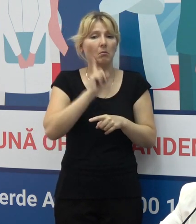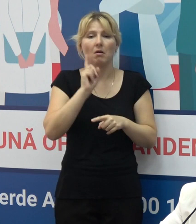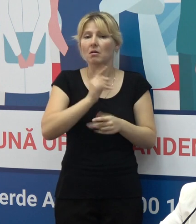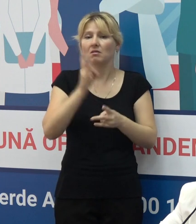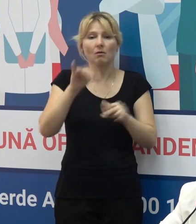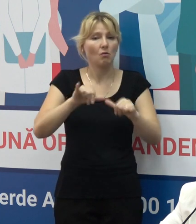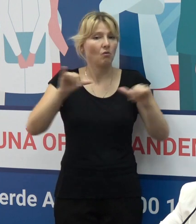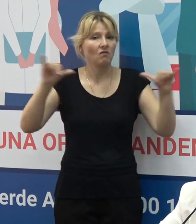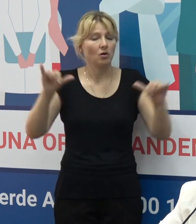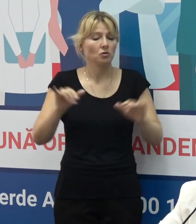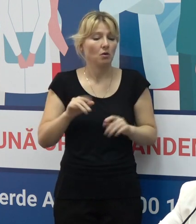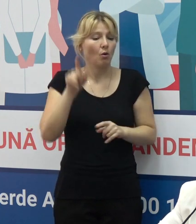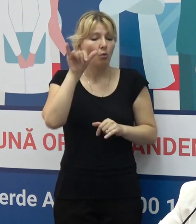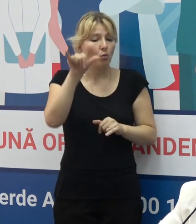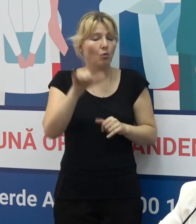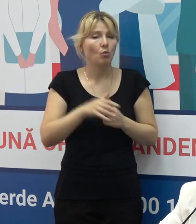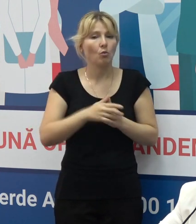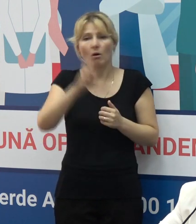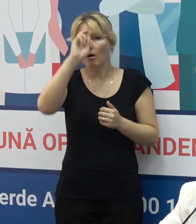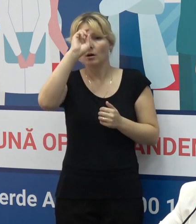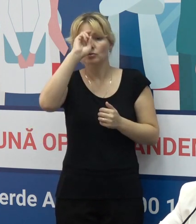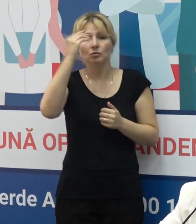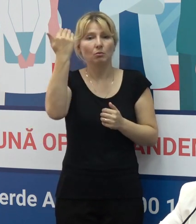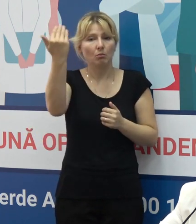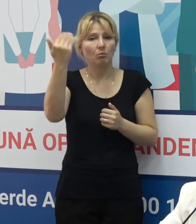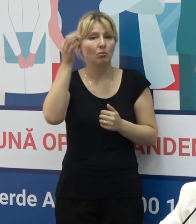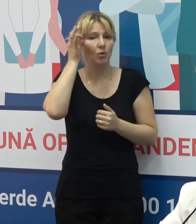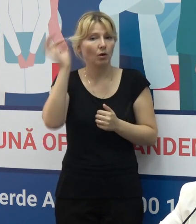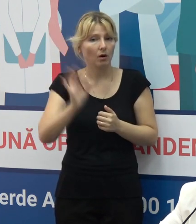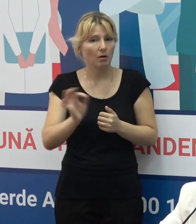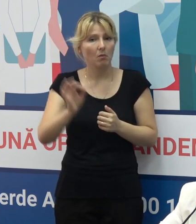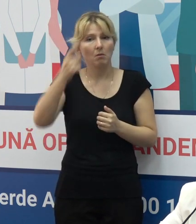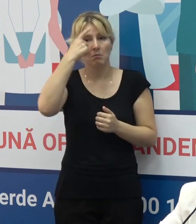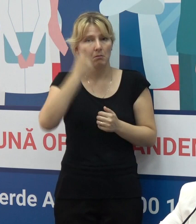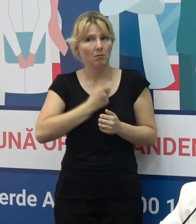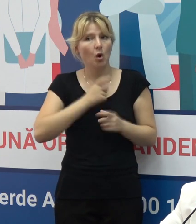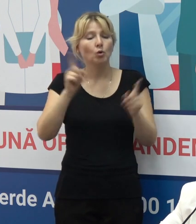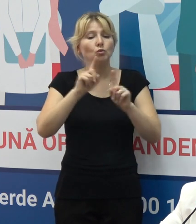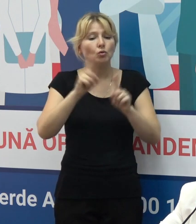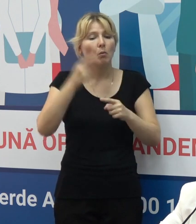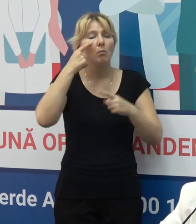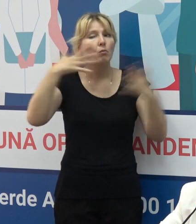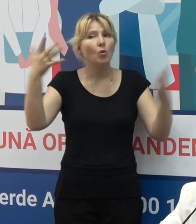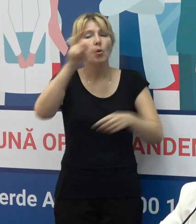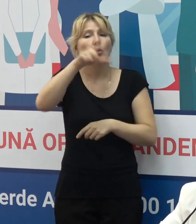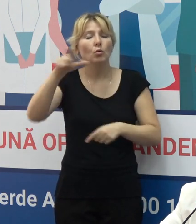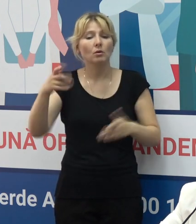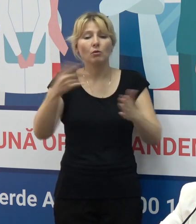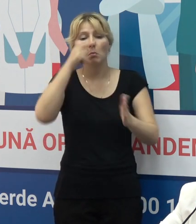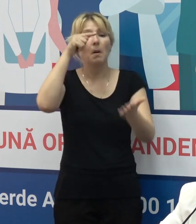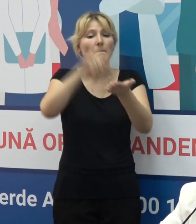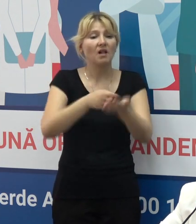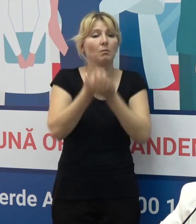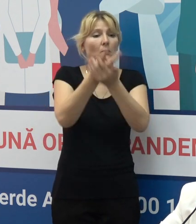creștere. Mai mult ca atât, Guvernul Federal din Germania atenționează că majoritatea persoanelor care ajung la